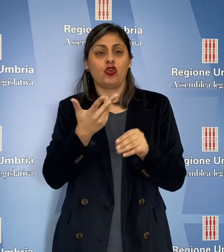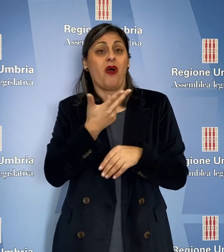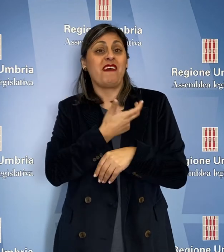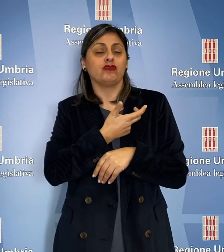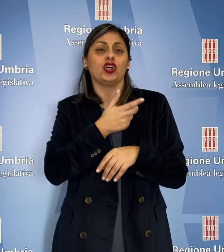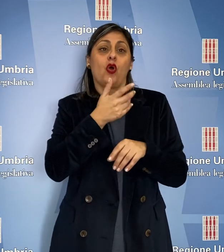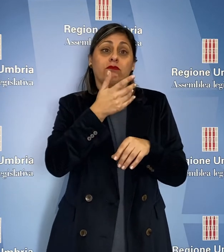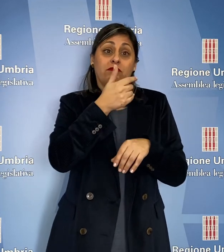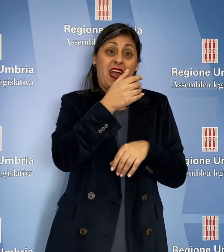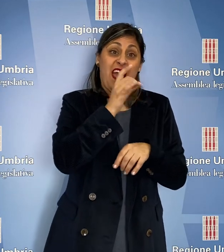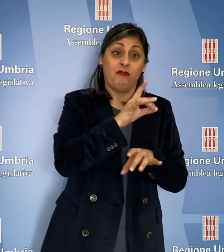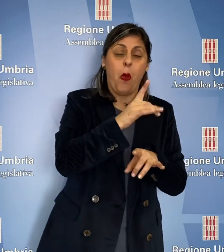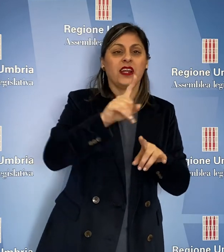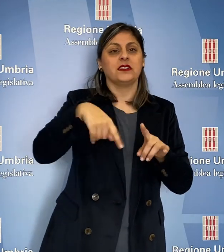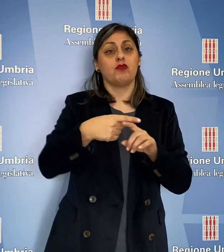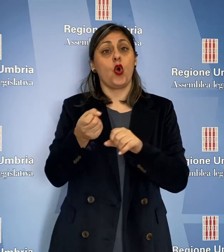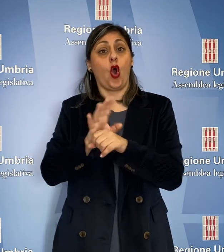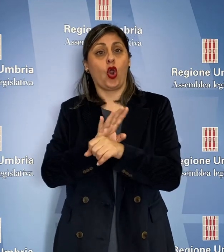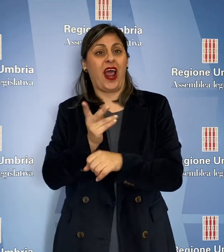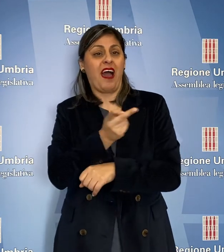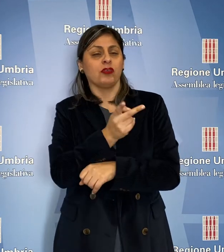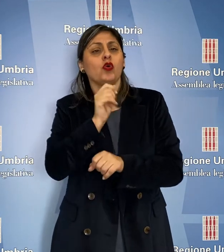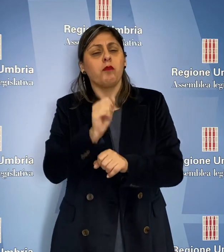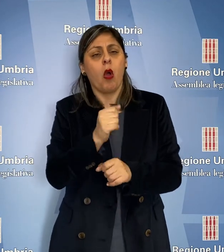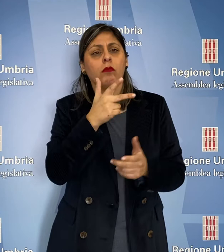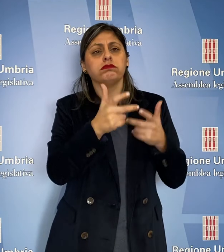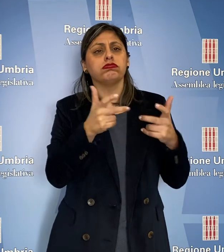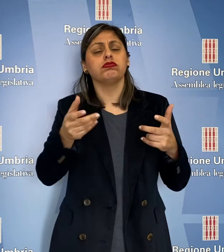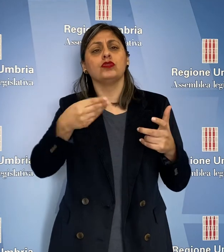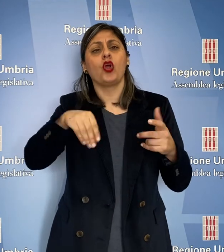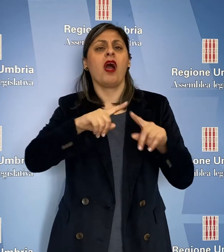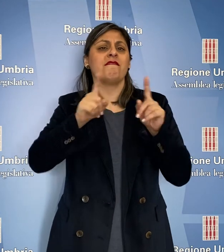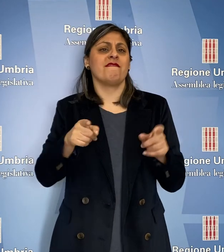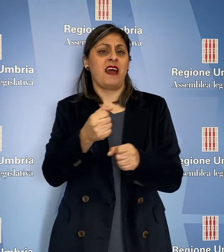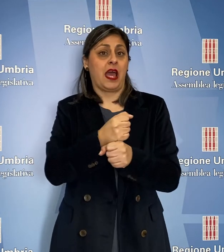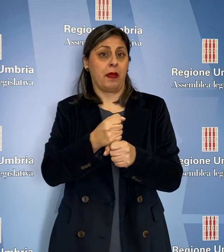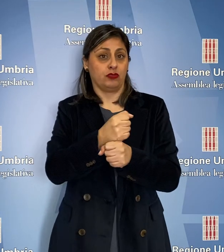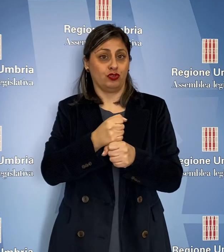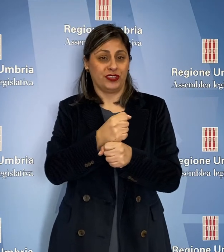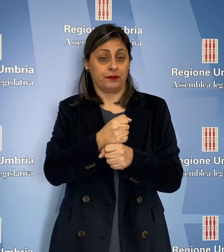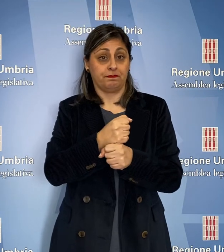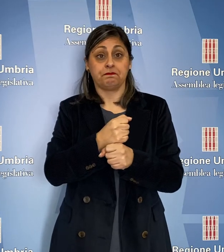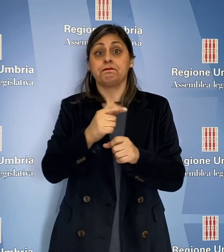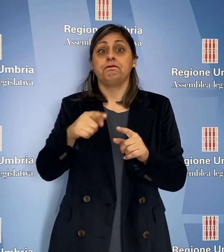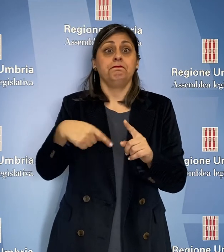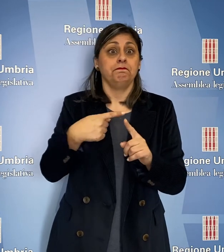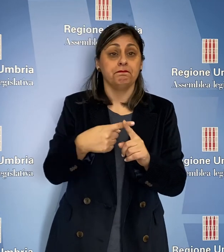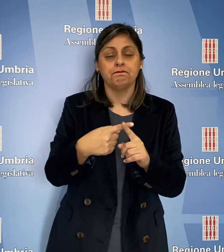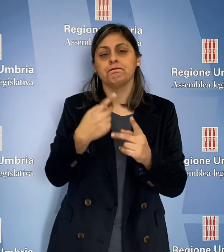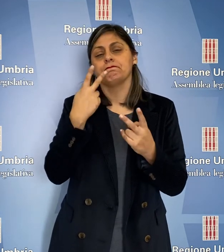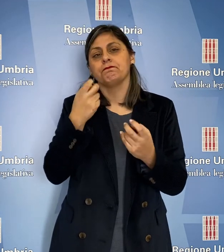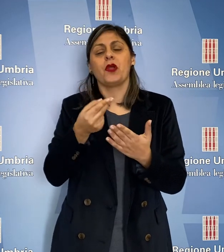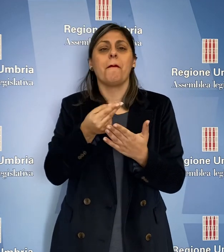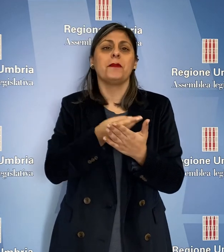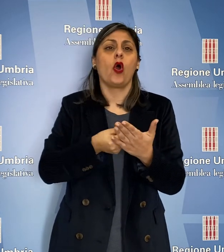'influenza che contro il Covid possano essere somministrati in farmacia, prevedere un progetto a supporto del personale